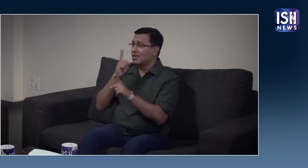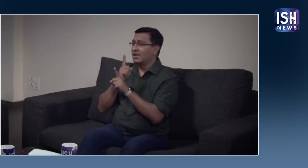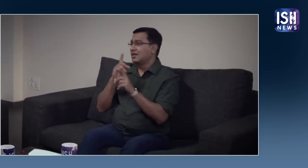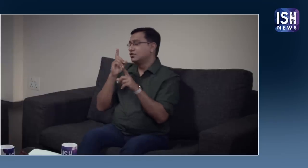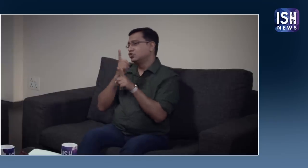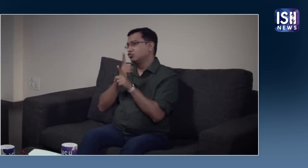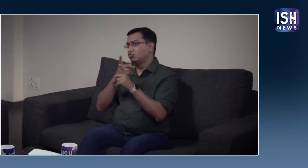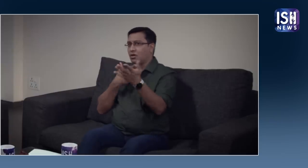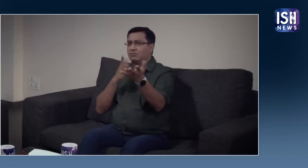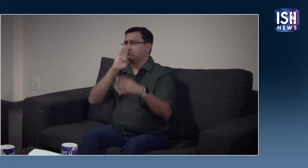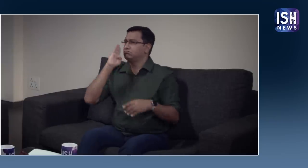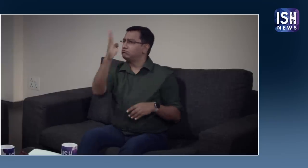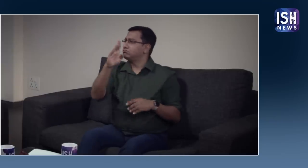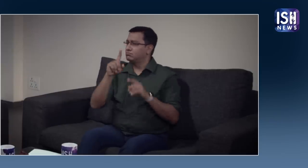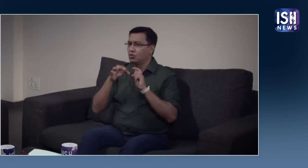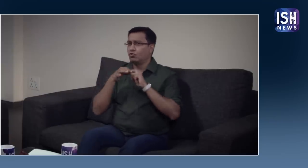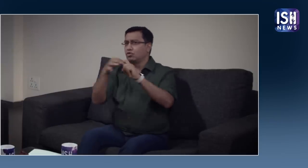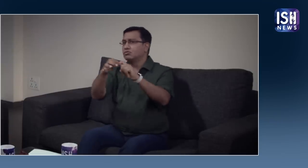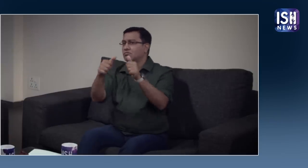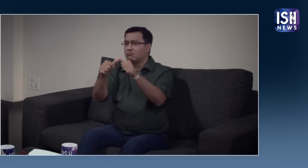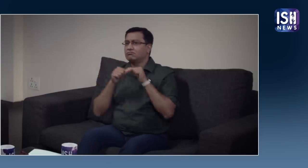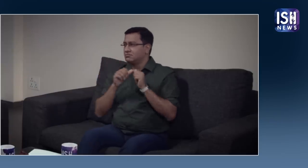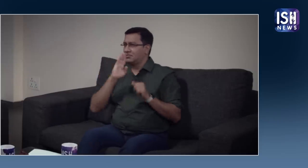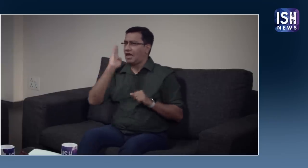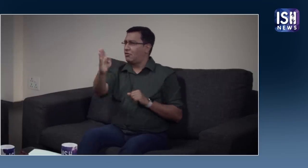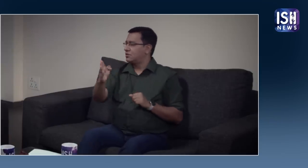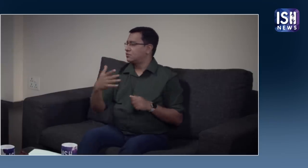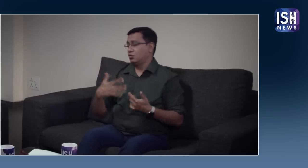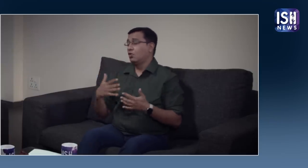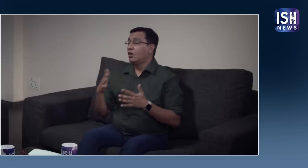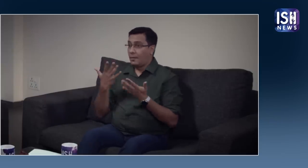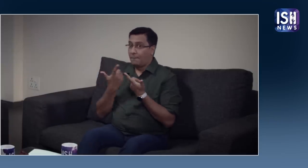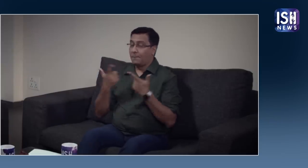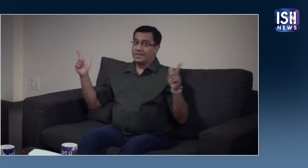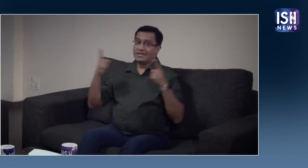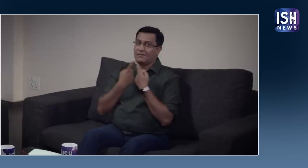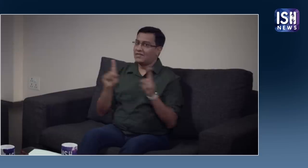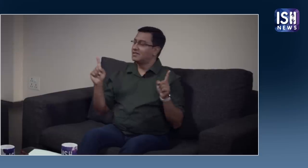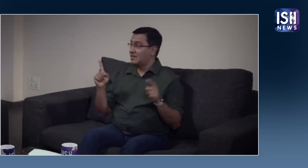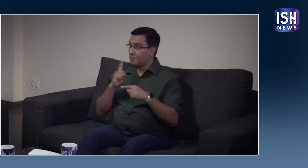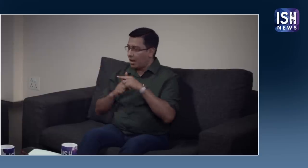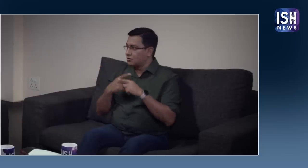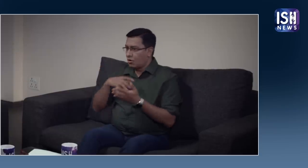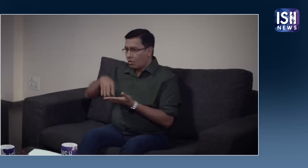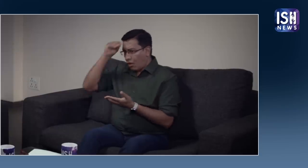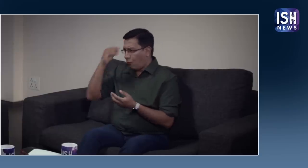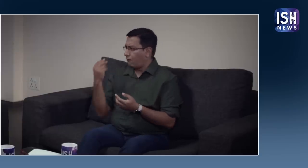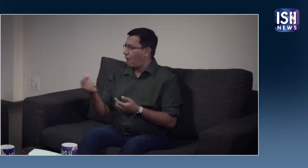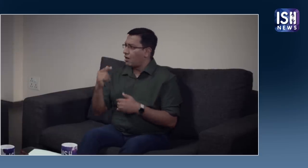था मैं सीधे शिक्षकों से अपने प्रशन पूछता था और उत्तर मिल जाते थे यह एक बड़ा अंतर था साथ ही मैंने सीखा और